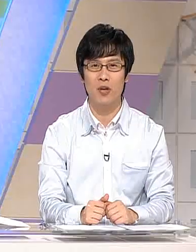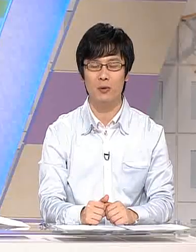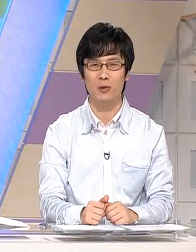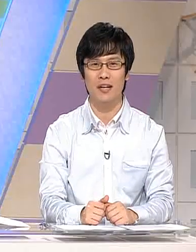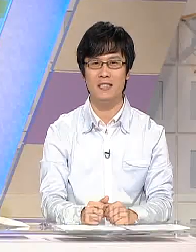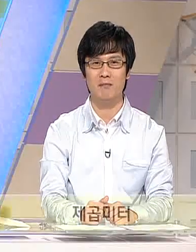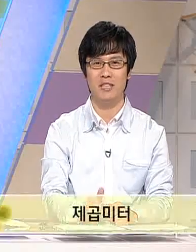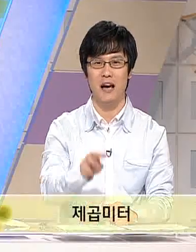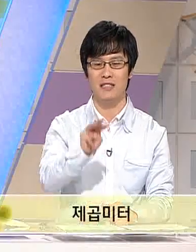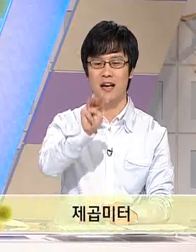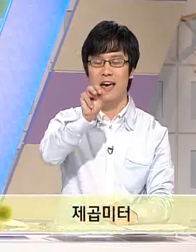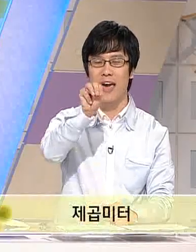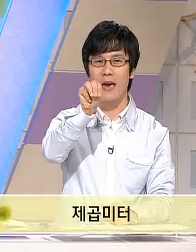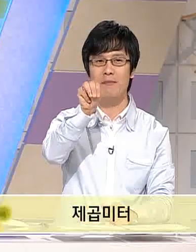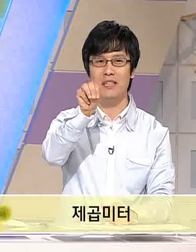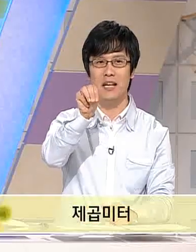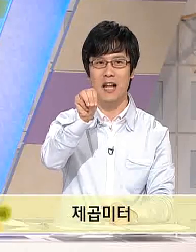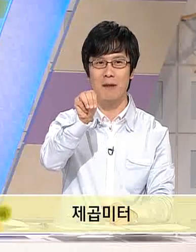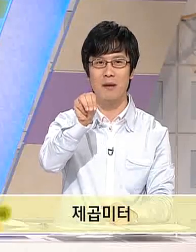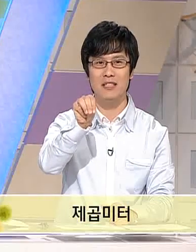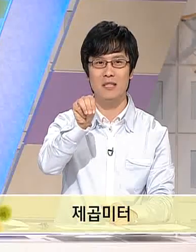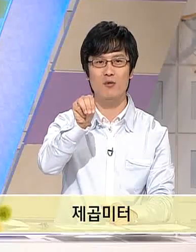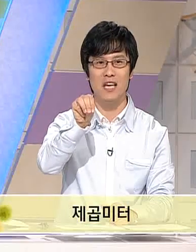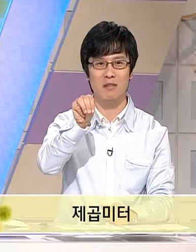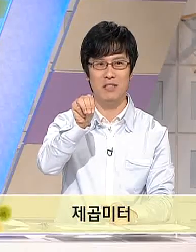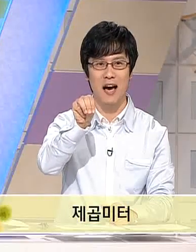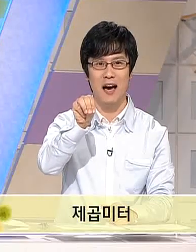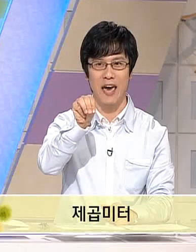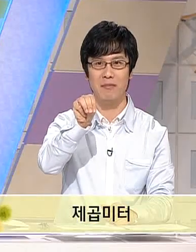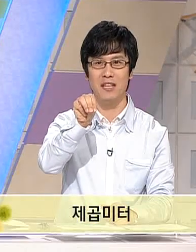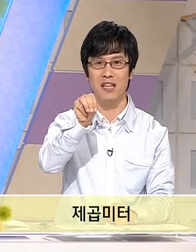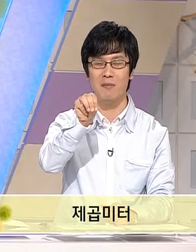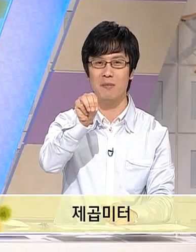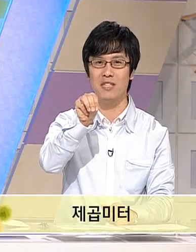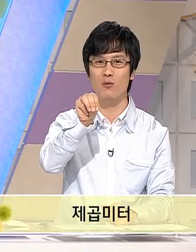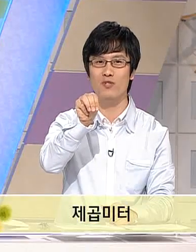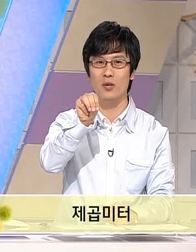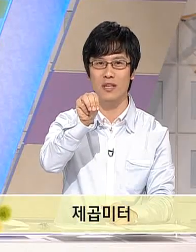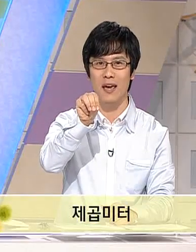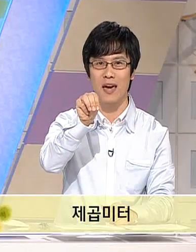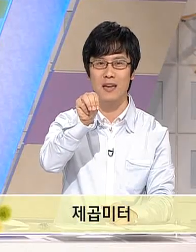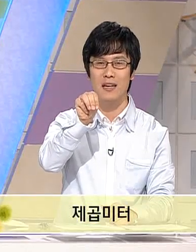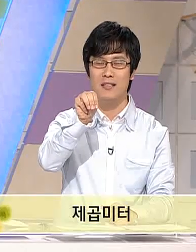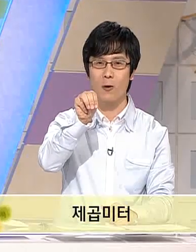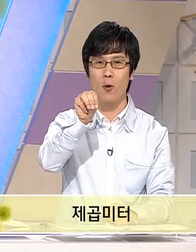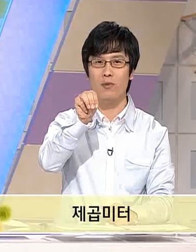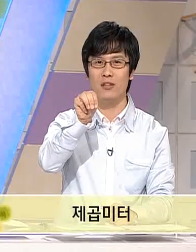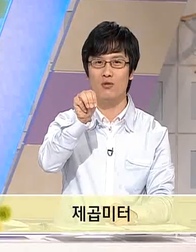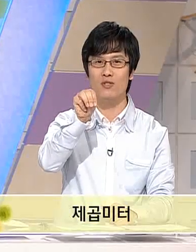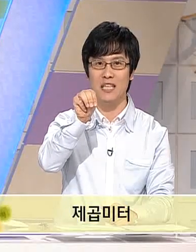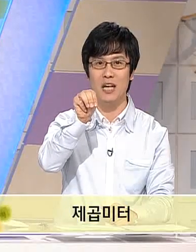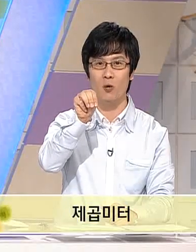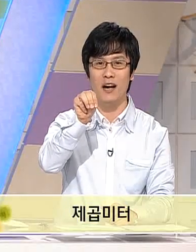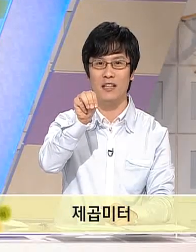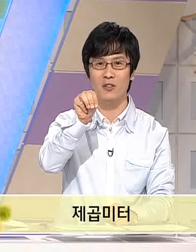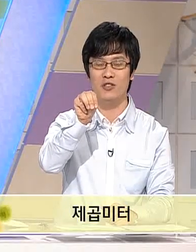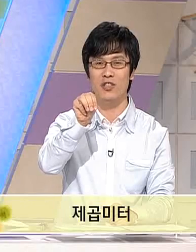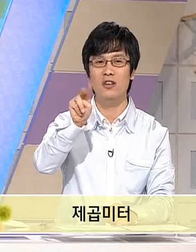번 배워보도록 하겠습니다. 자 M이라는 알파벳 지문자입니다. M이라는 알파벳 지문자 위에 제곱이라는 숫자 2가 올라가는 거죠.